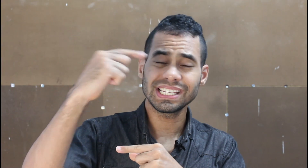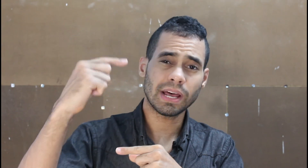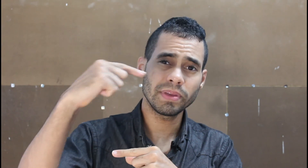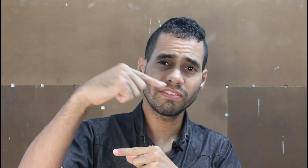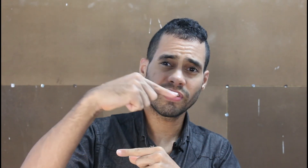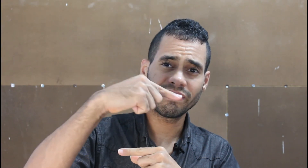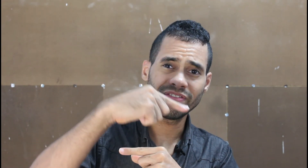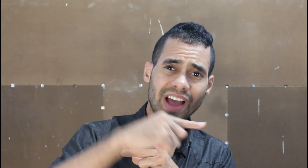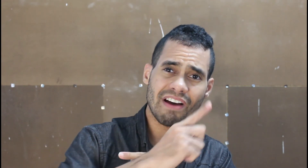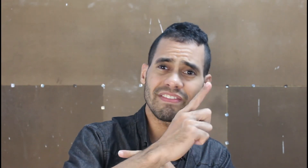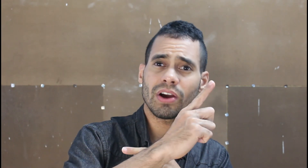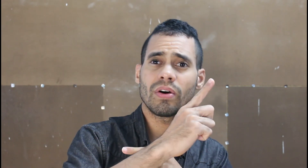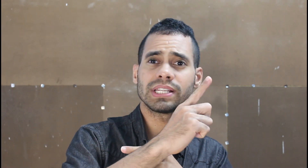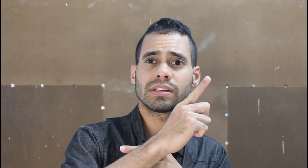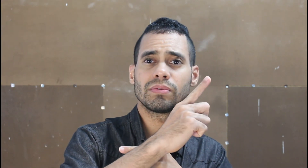sabe que vai haver a correção